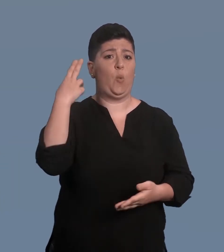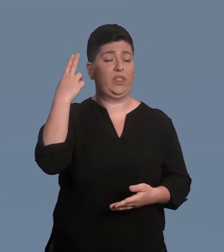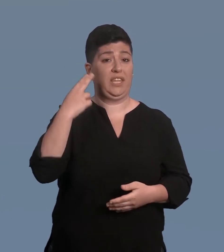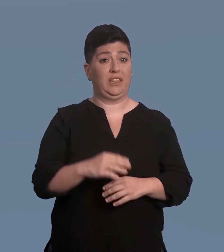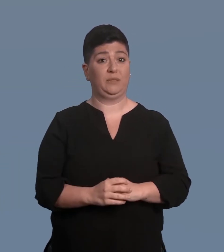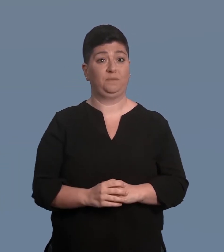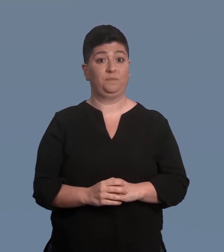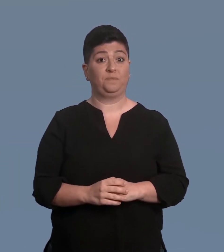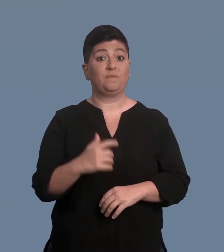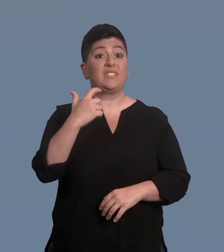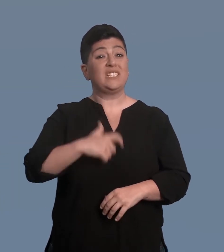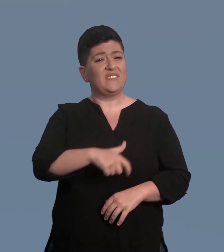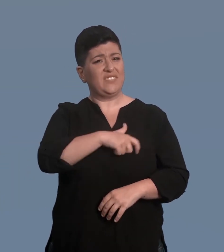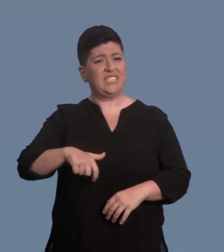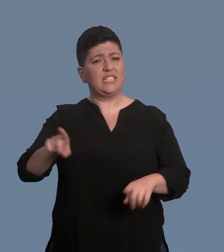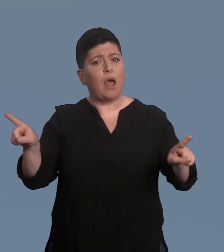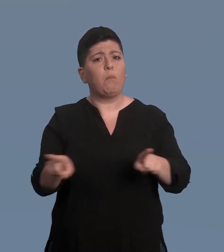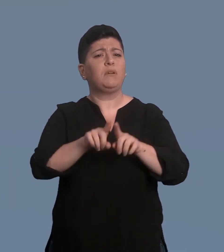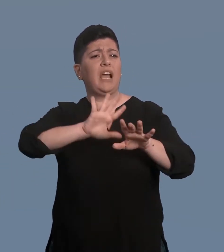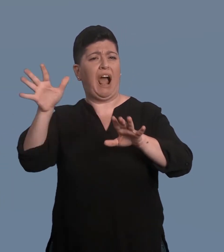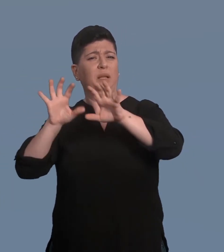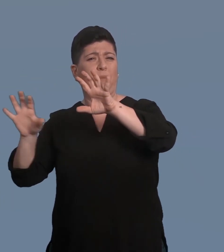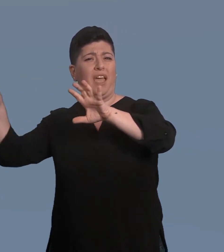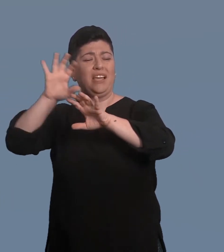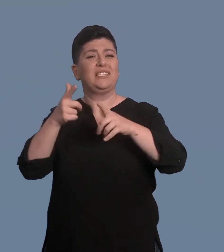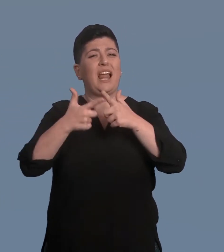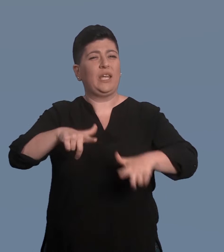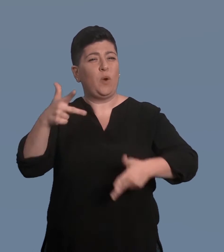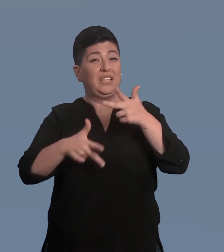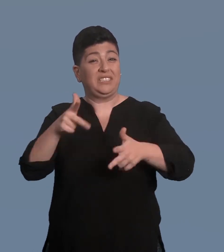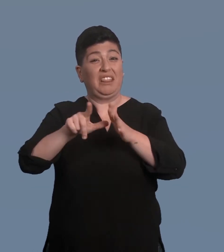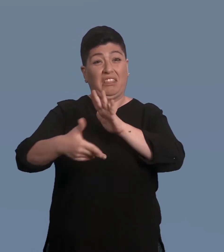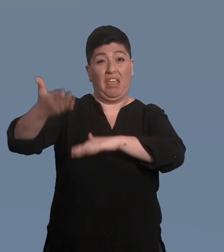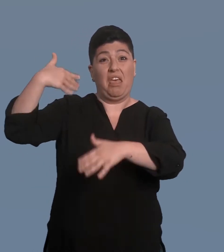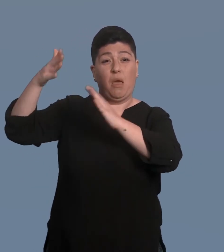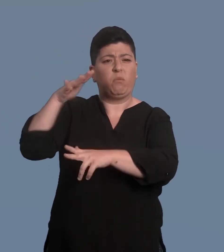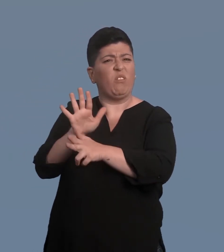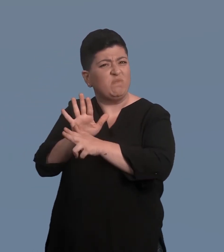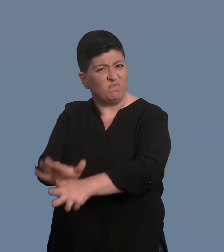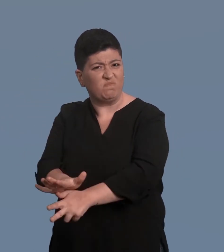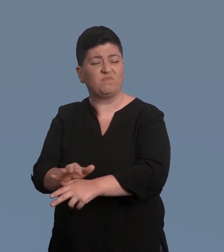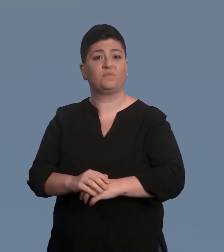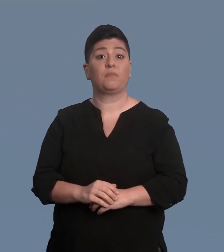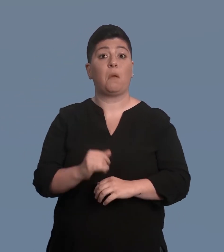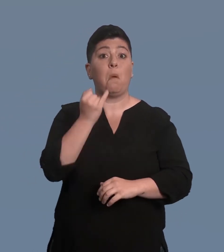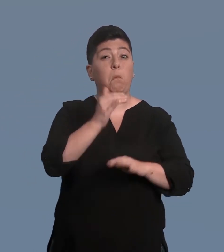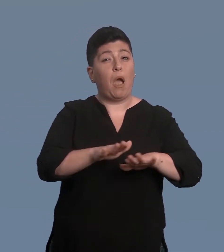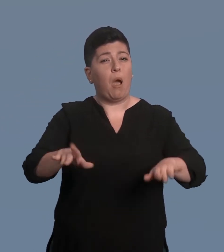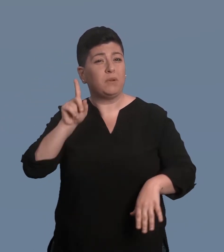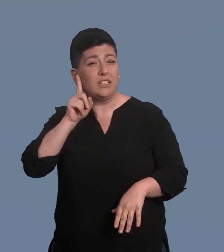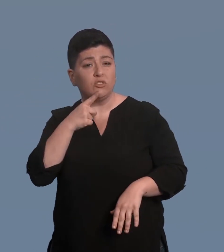partecipare a pieno titolo alla società degli udenti. In Svizzera, come in altri paesi, la lingua dei segni è stata a lungo repressa. I